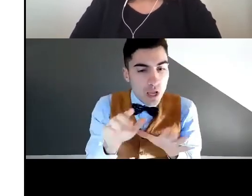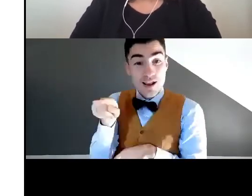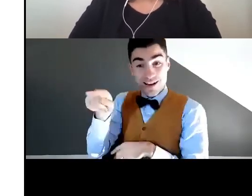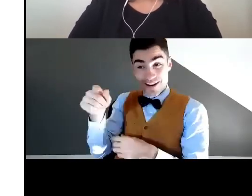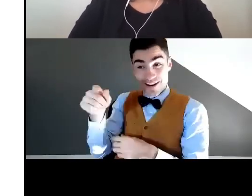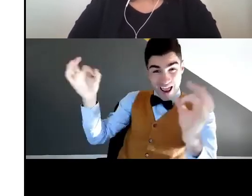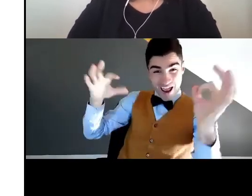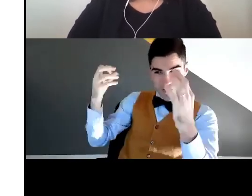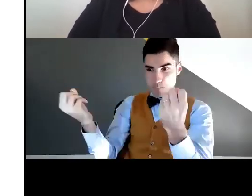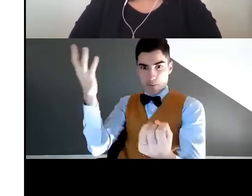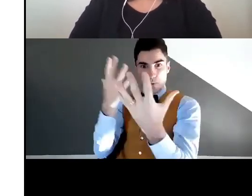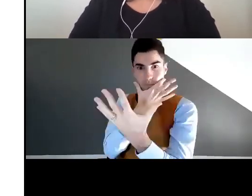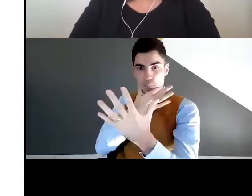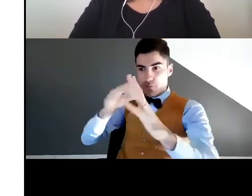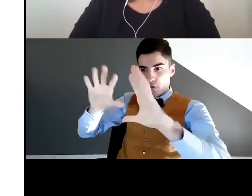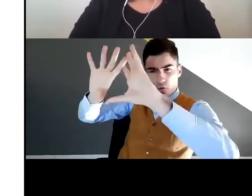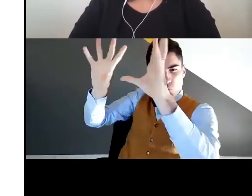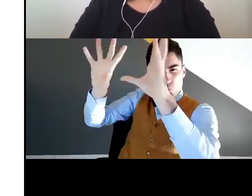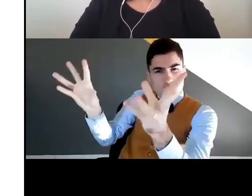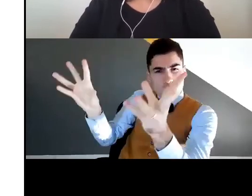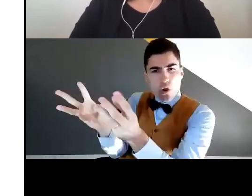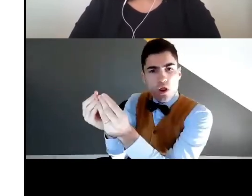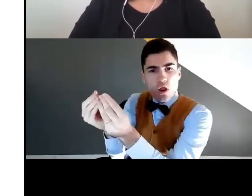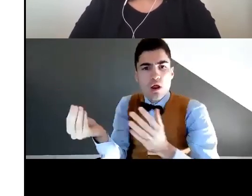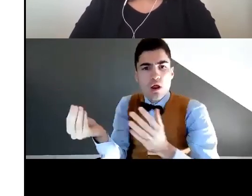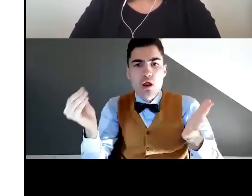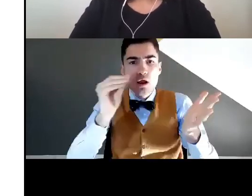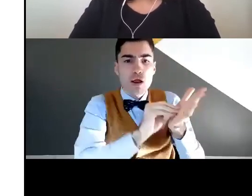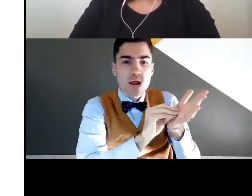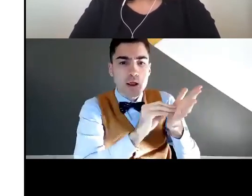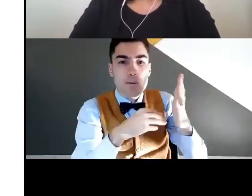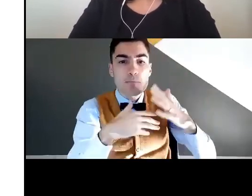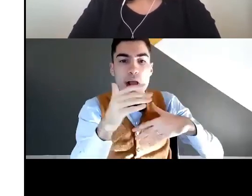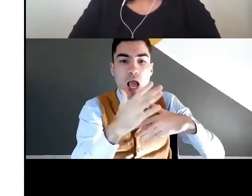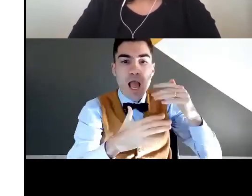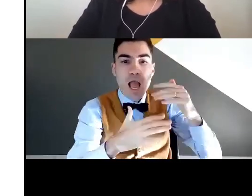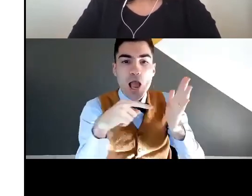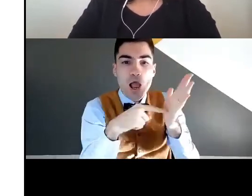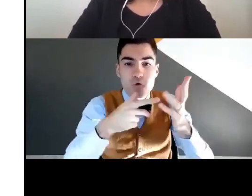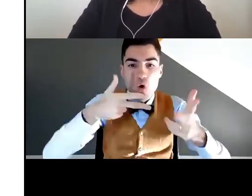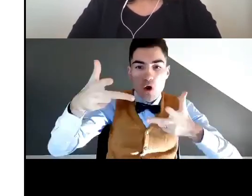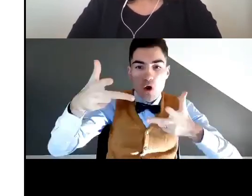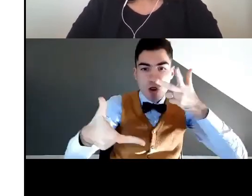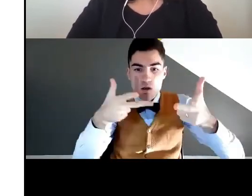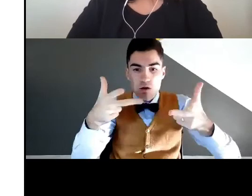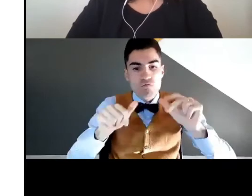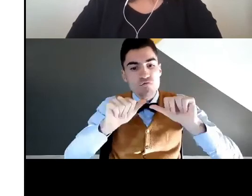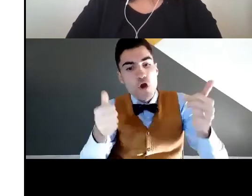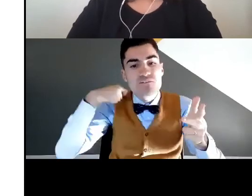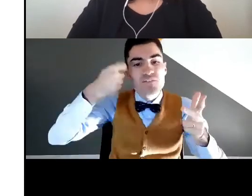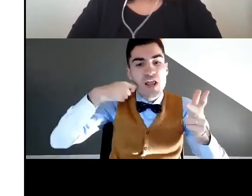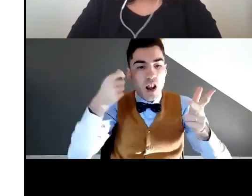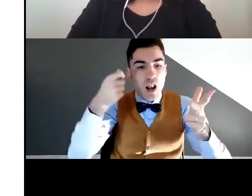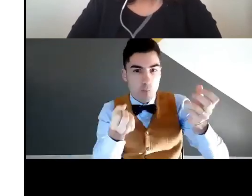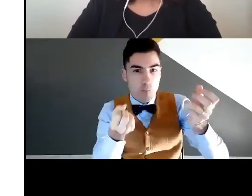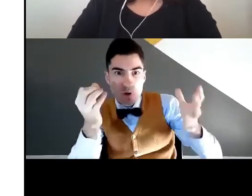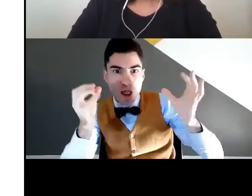in un film? Le luci? Le scene di movimento? Ecco, il visual vernacular è tutto